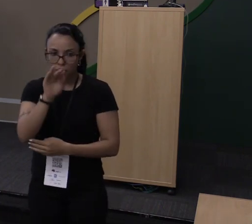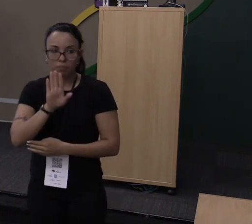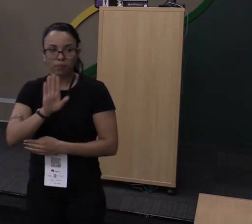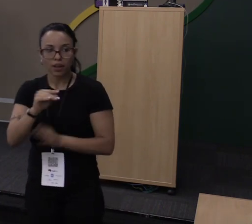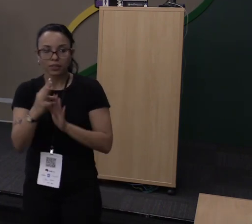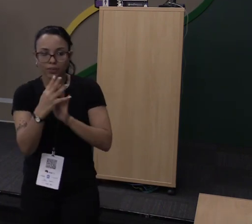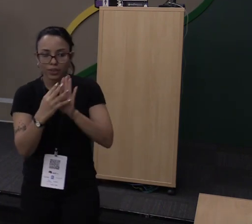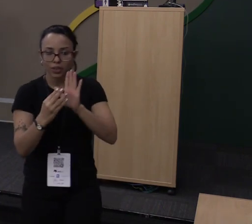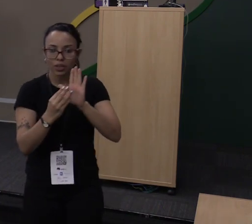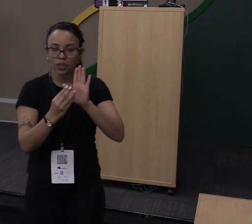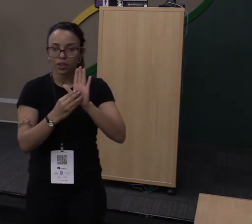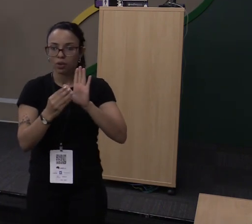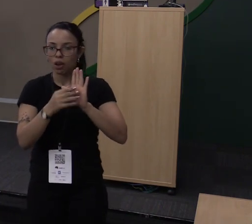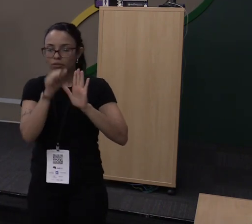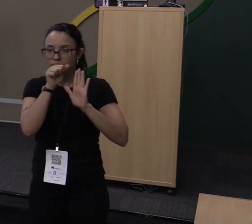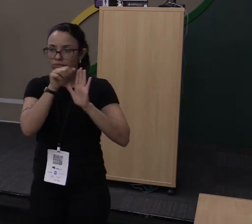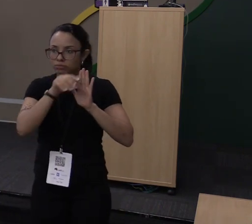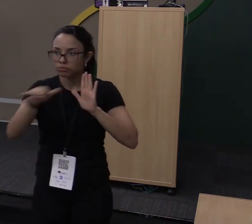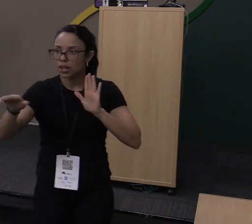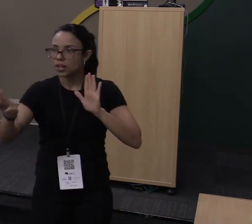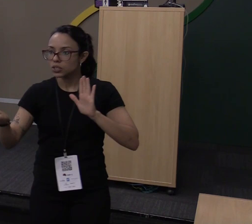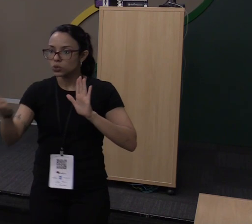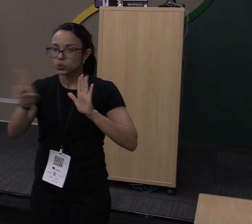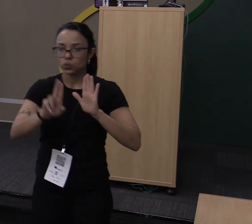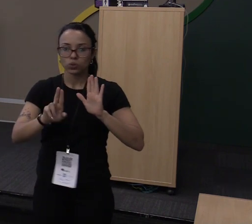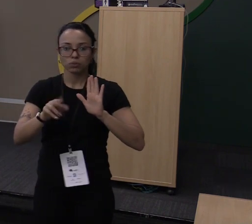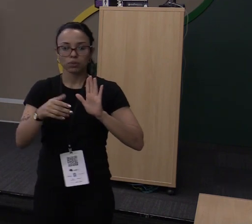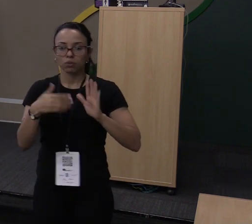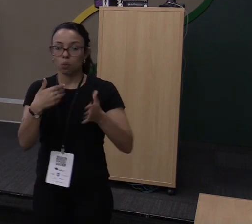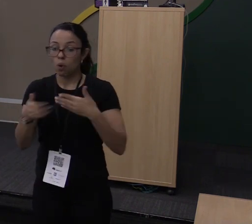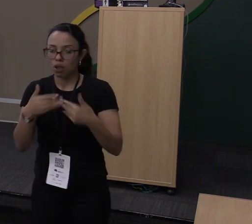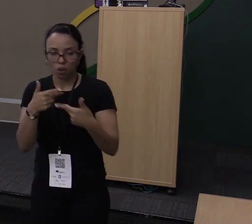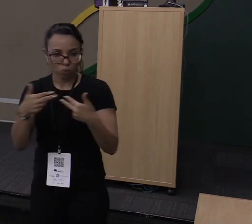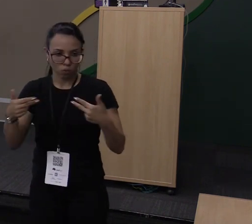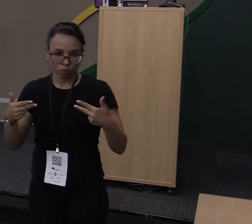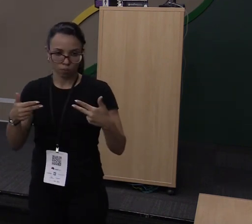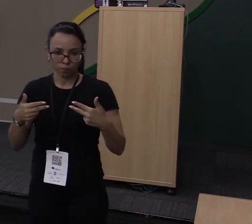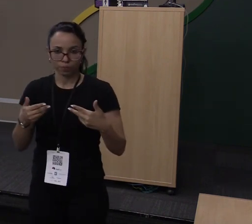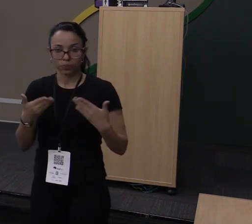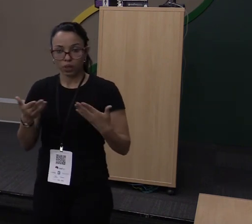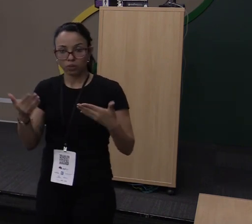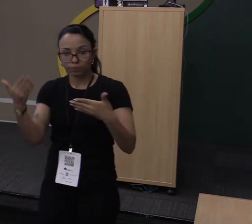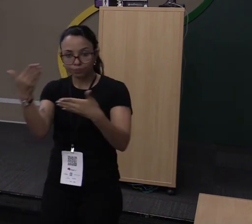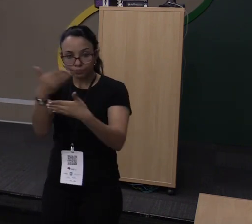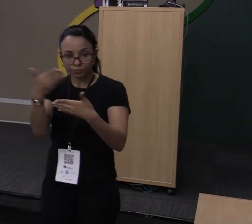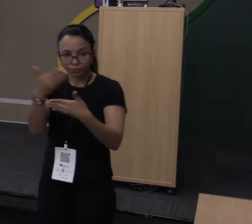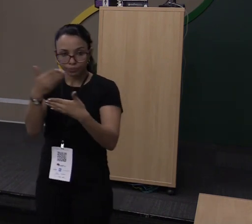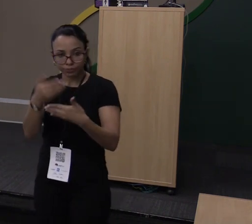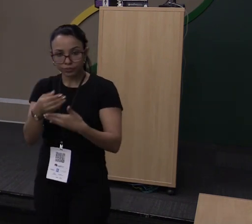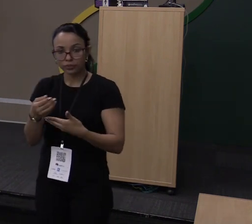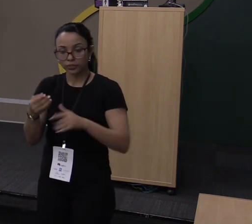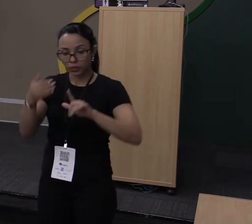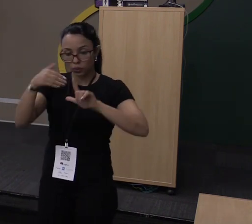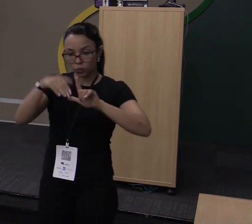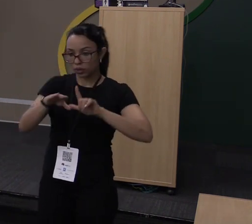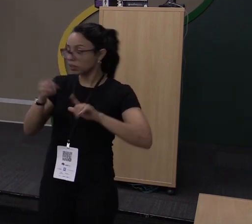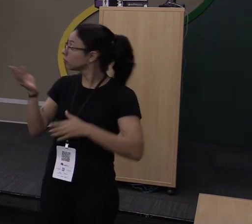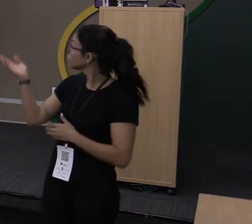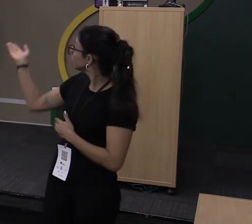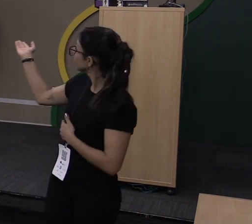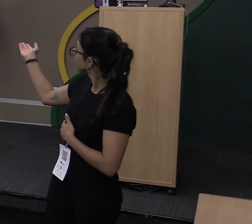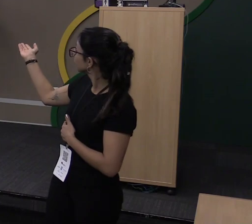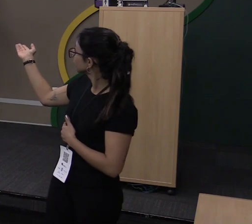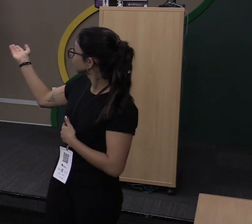multipropósito que pode ser usada para qualquer nicho. Esses slides estão em bit.ly barra rust underline